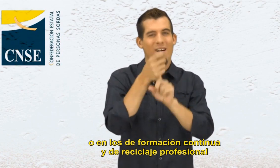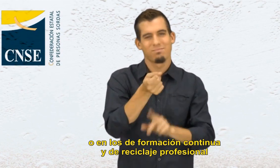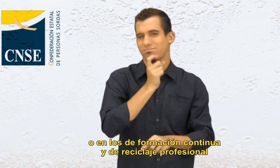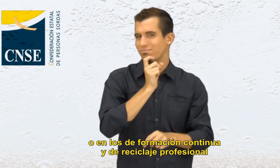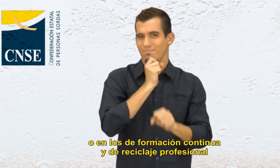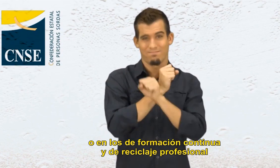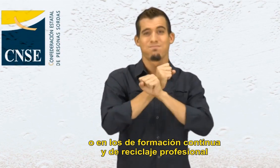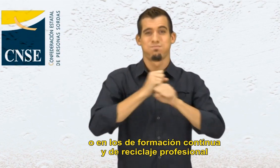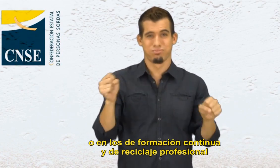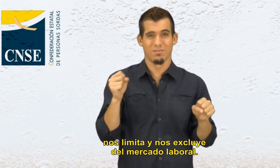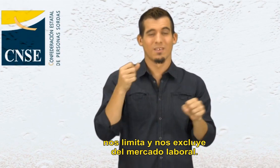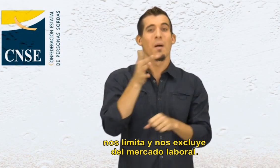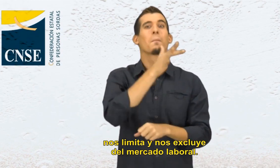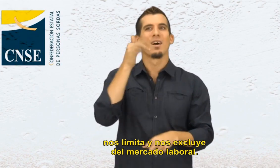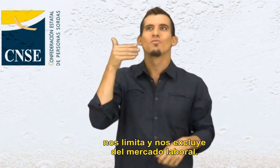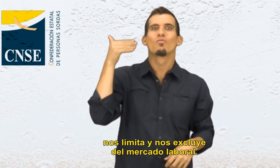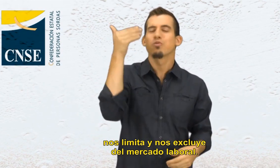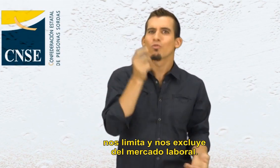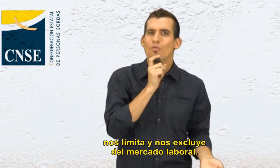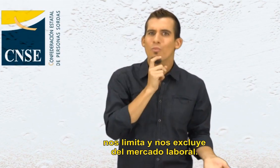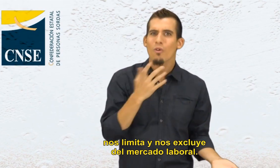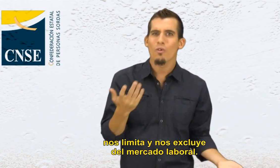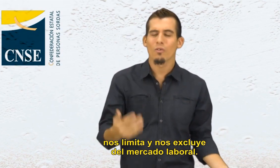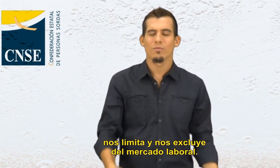reciclaje profesional nos limita y nos excluye del mercado laboral.